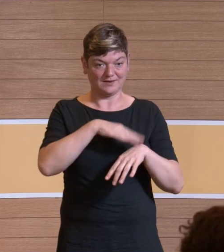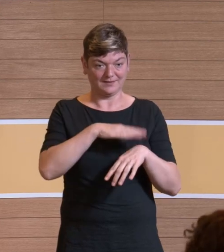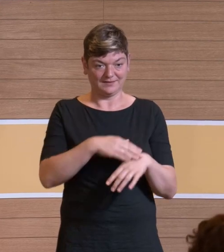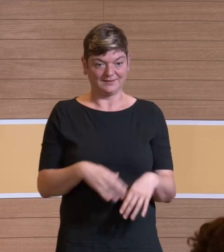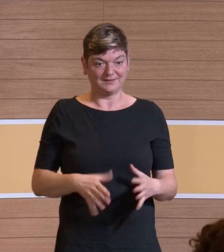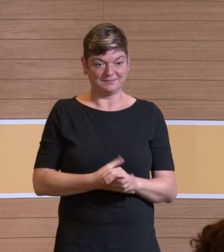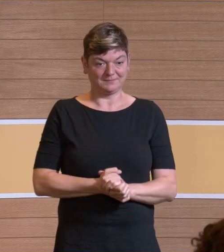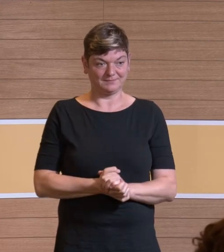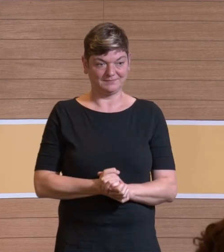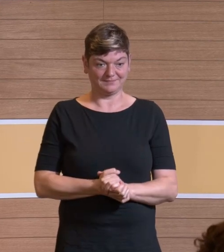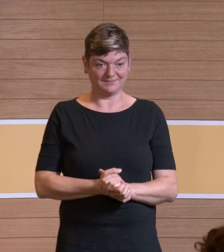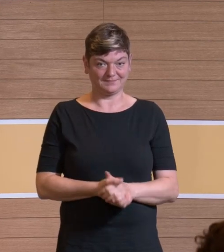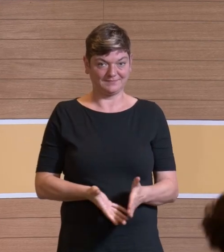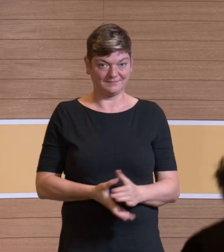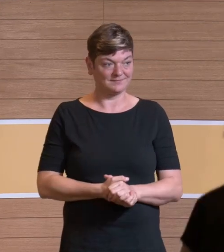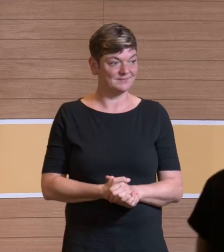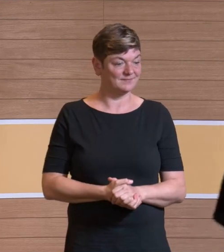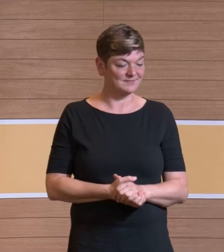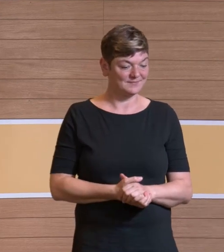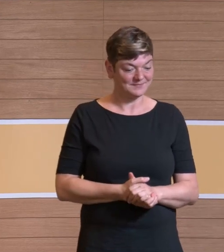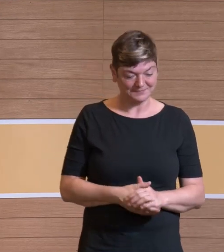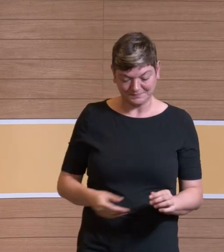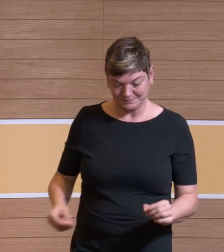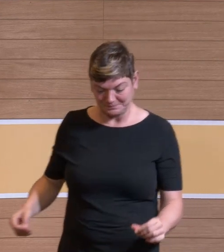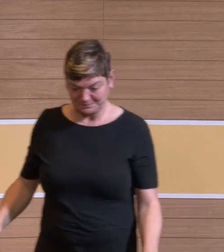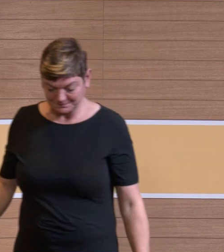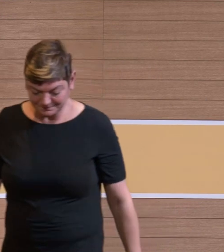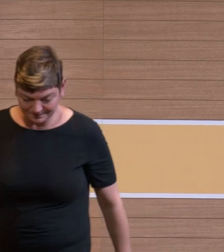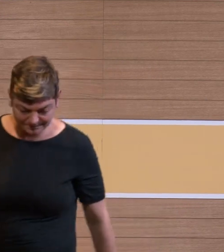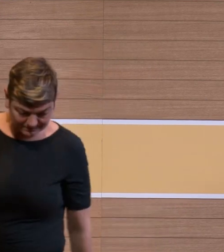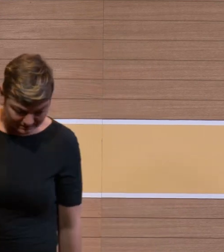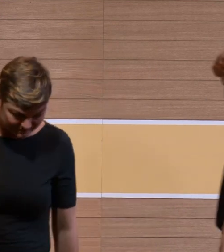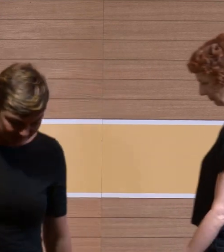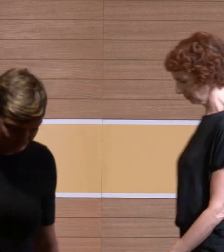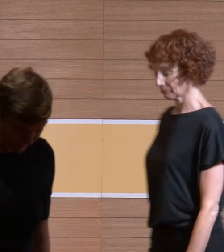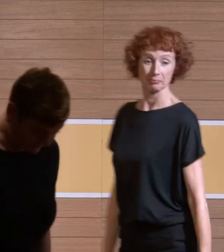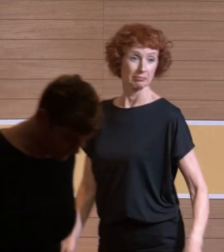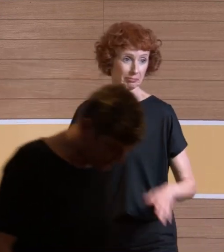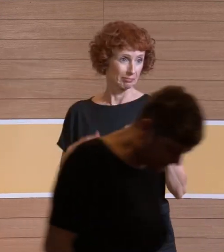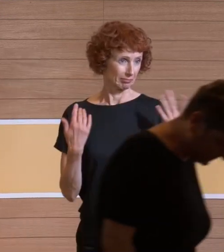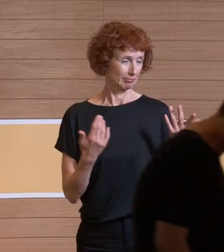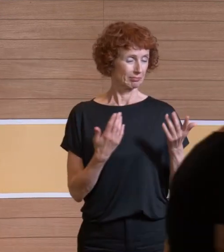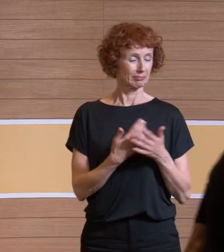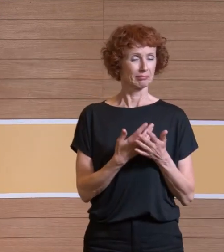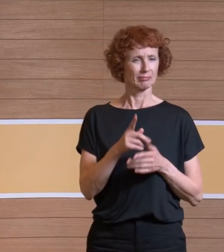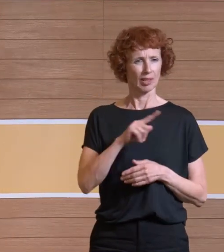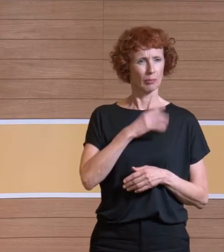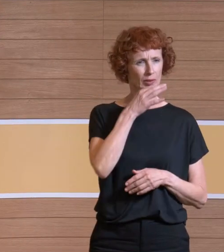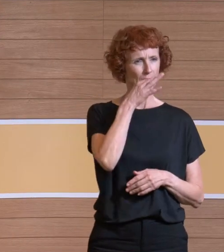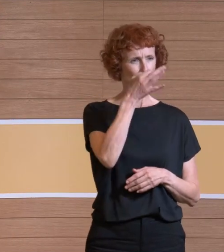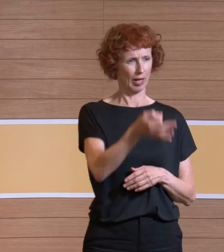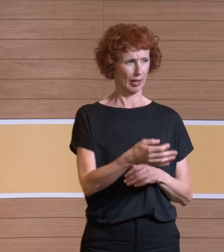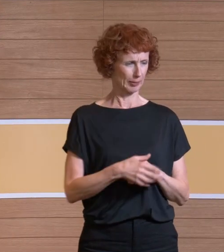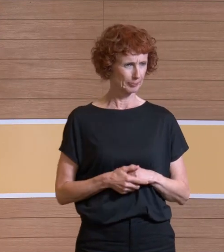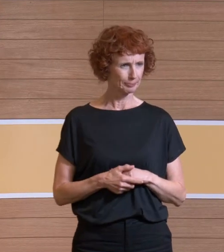zwei, drei Minuten Ihrer Zeit entbehren können. Ich glaube, das war noch eine Frage. Ich hatte noch eine Frage dazu, ob Sie